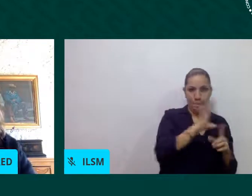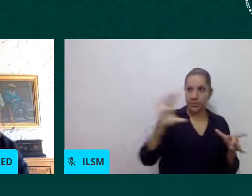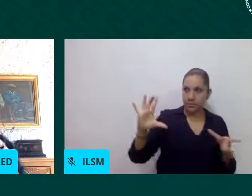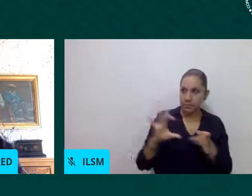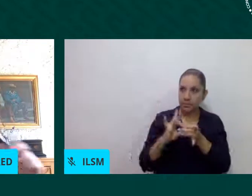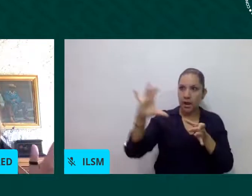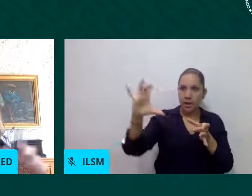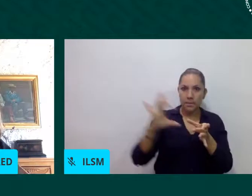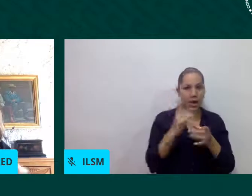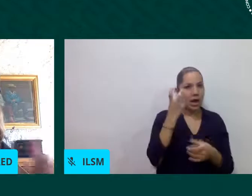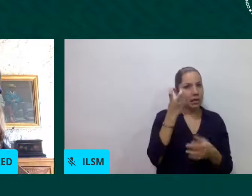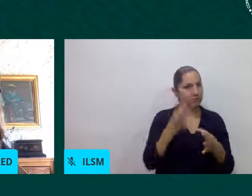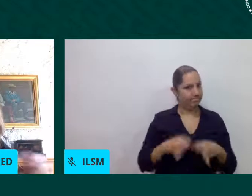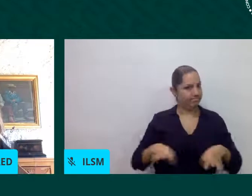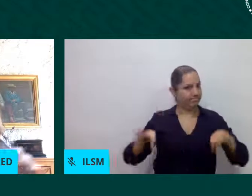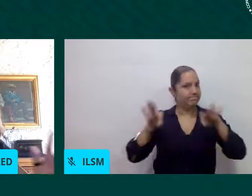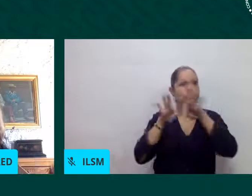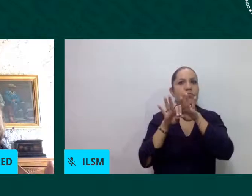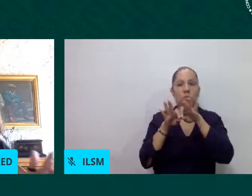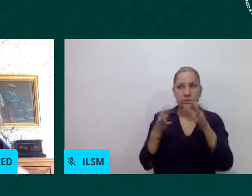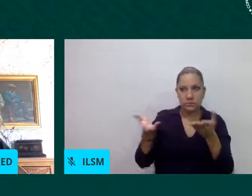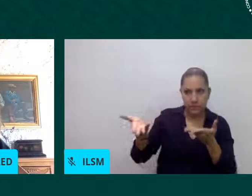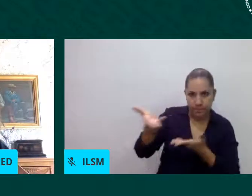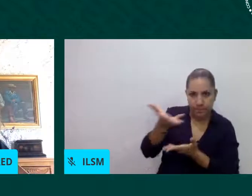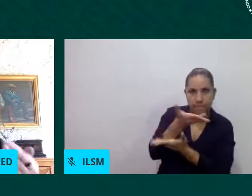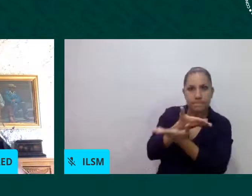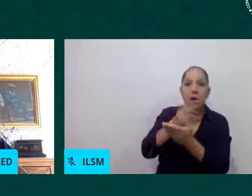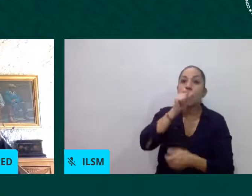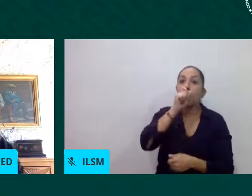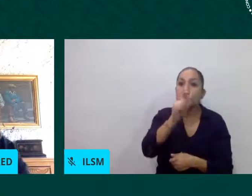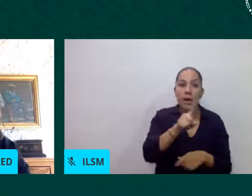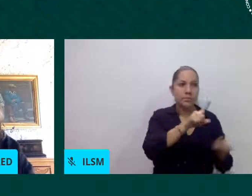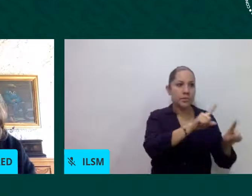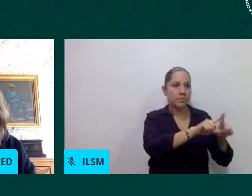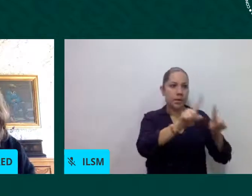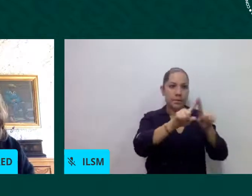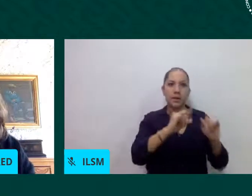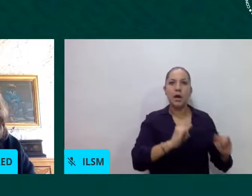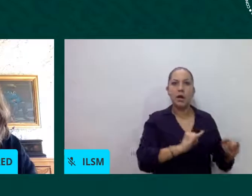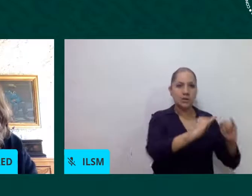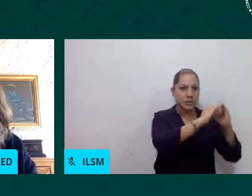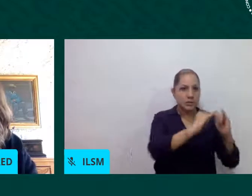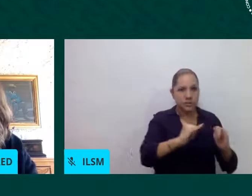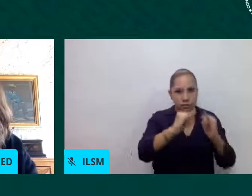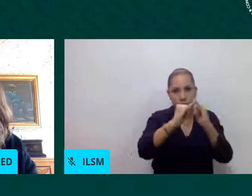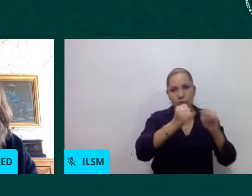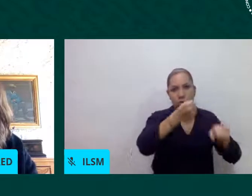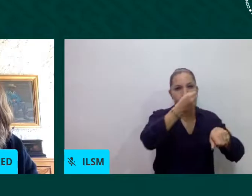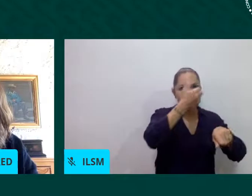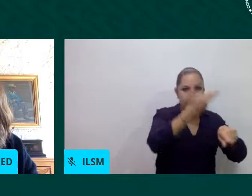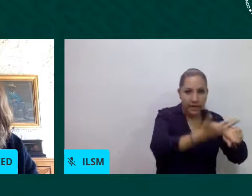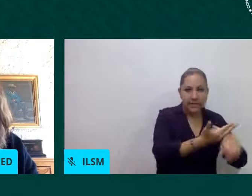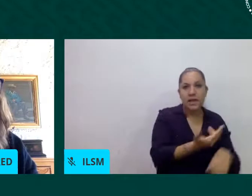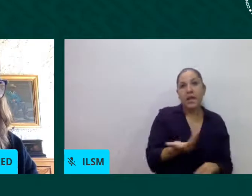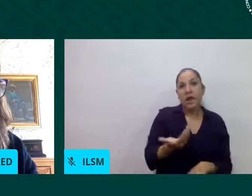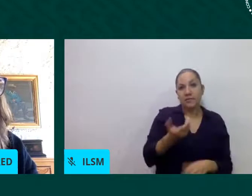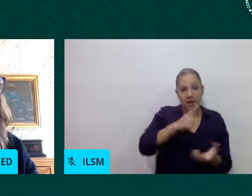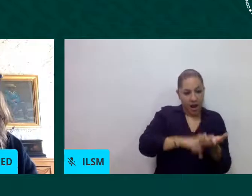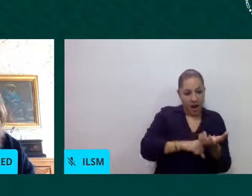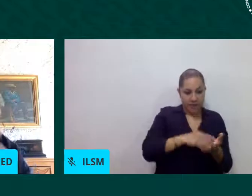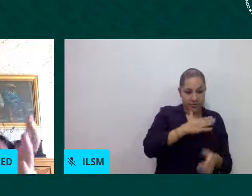interinstitucional y en este caso también entre ciudades y entre niveles de gobierno porque pues el tema migratorio como sabemos